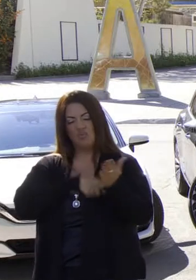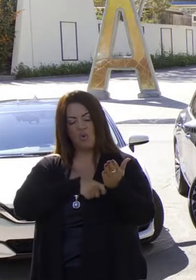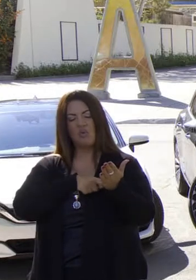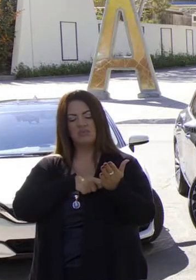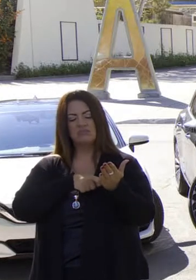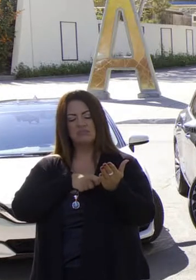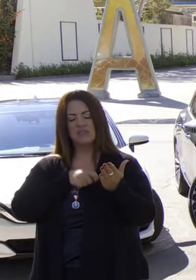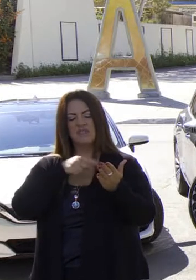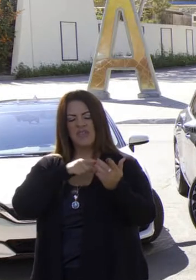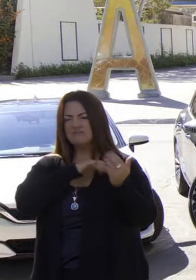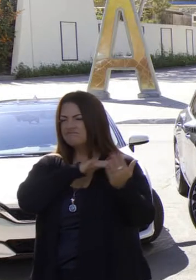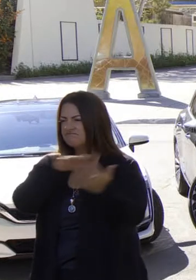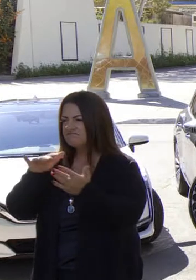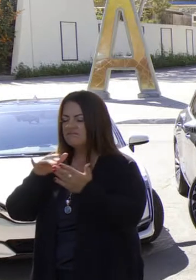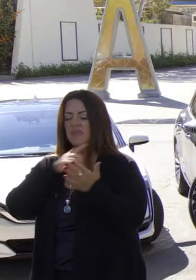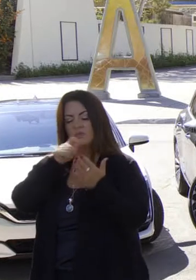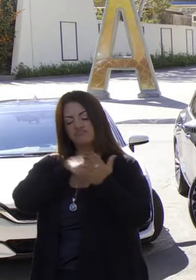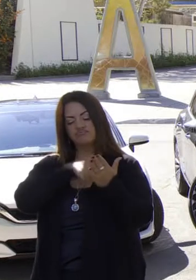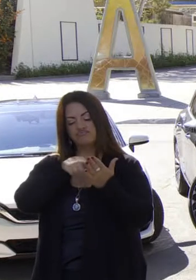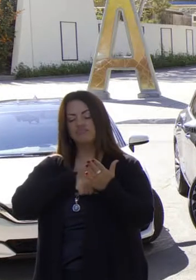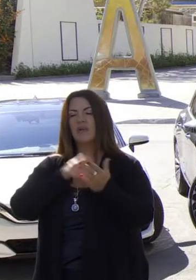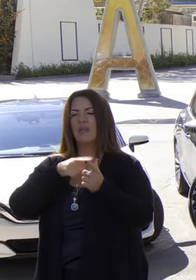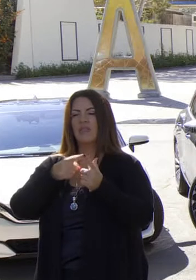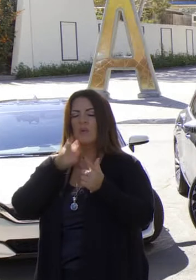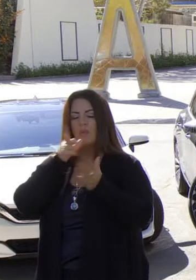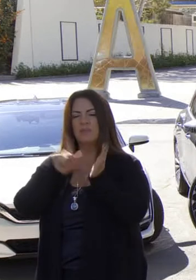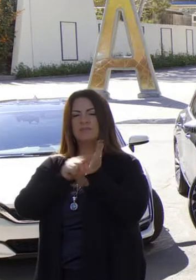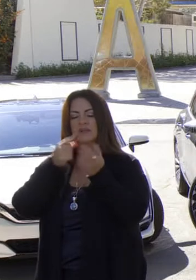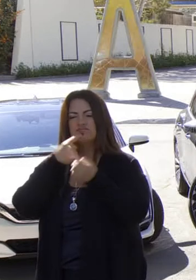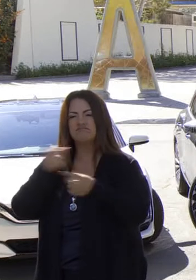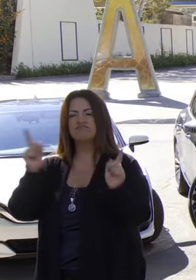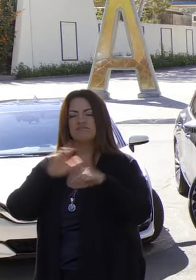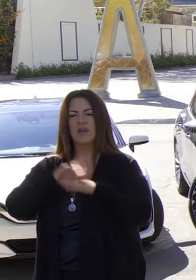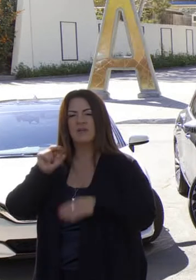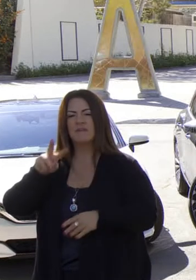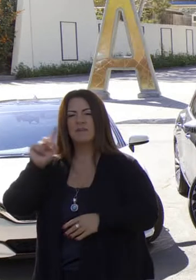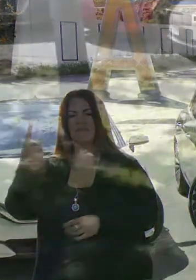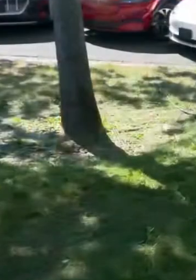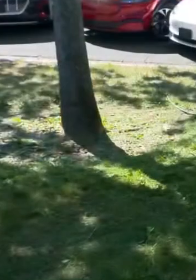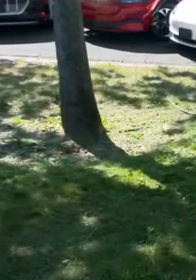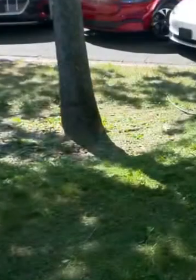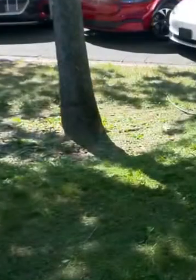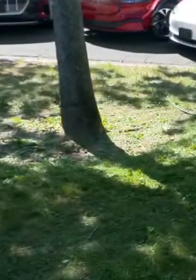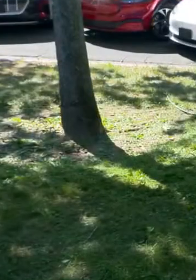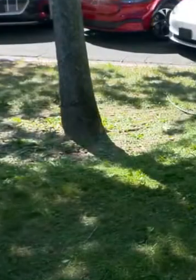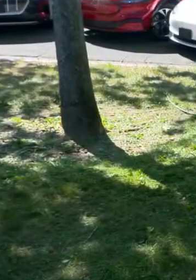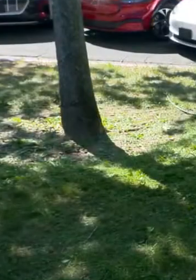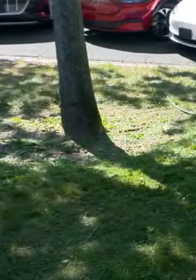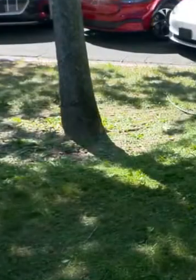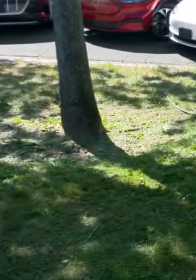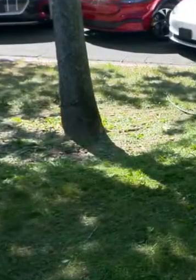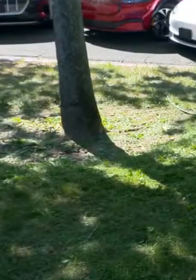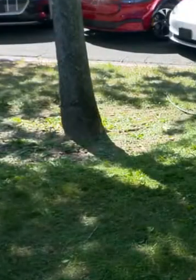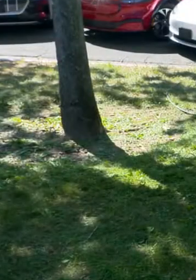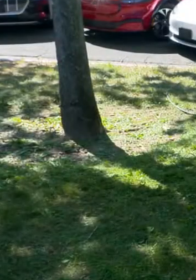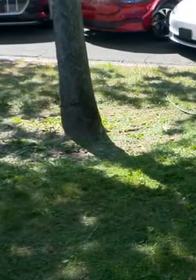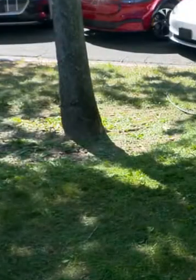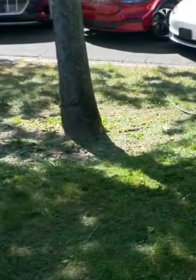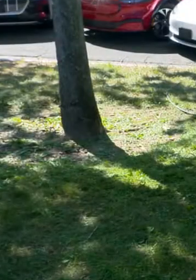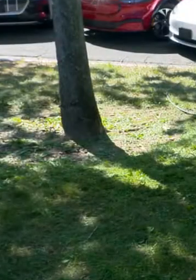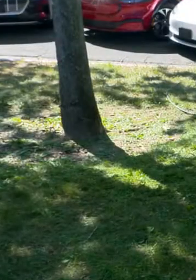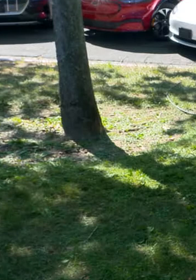Universidad de California. El primer ensayo de estos estudios se publicará el primero de noviembre. ¿Cómo esta